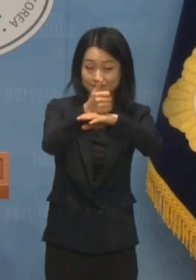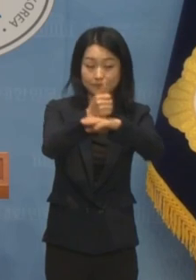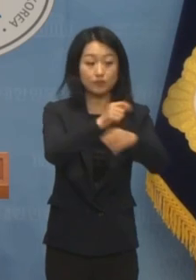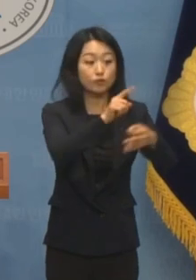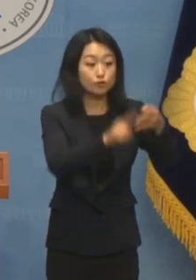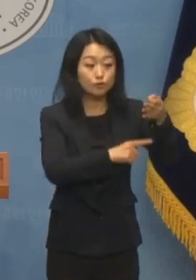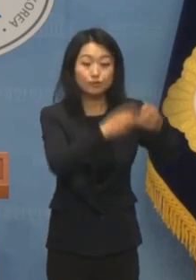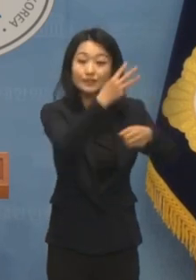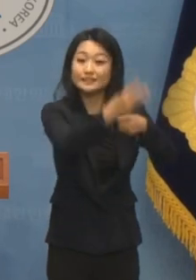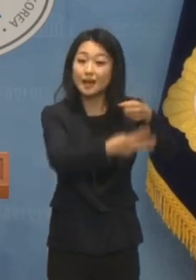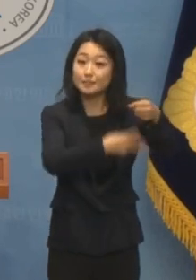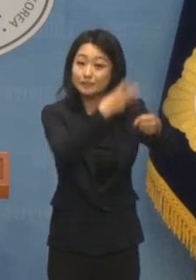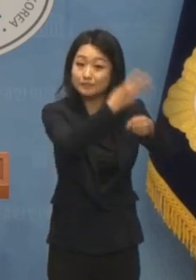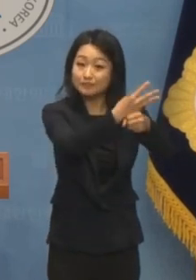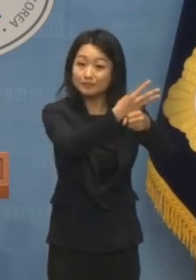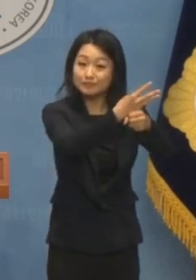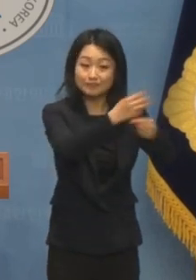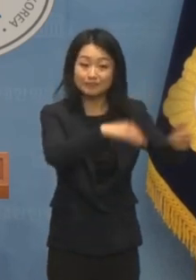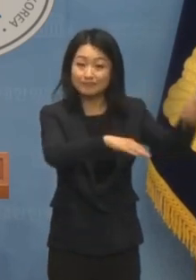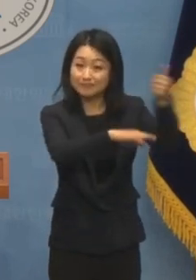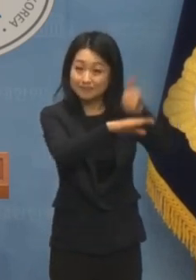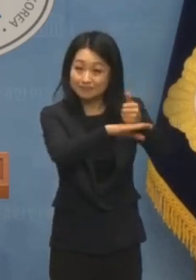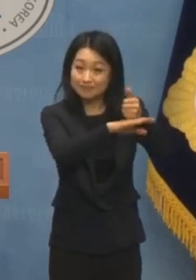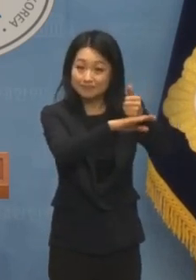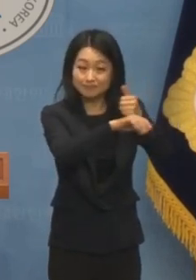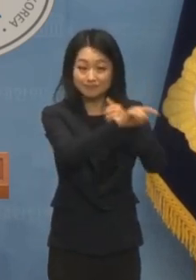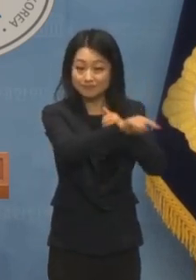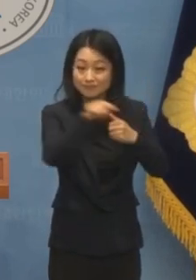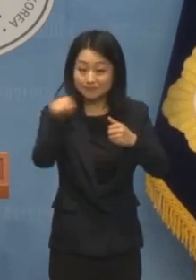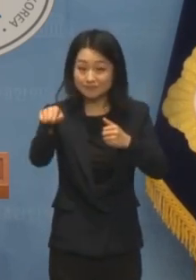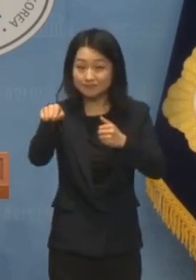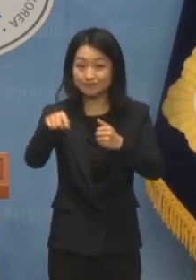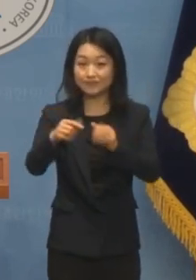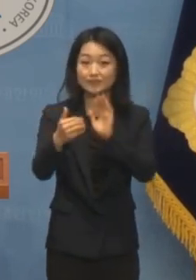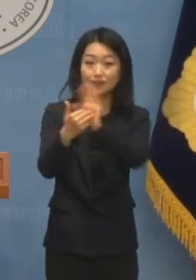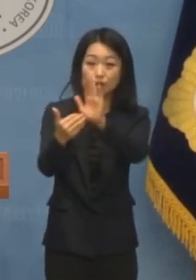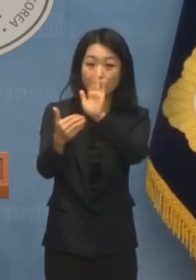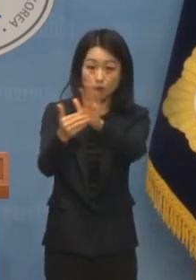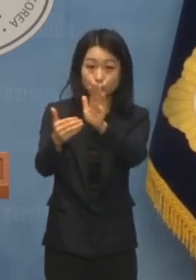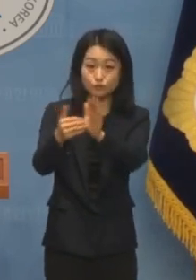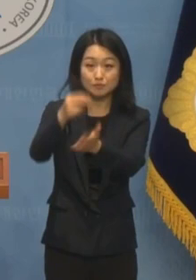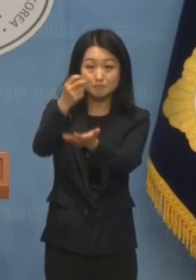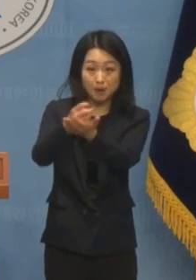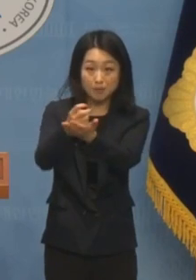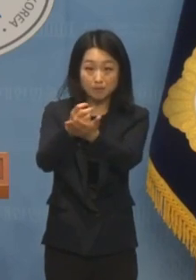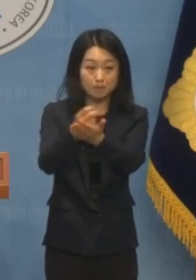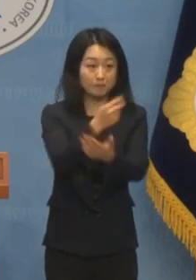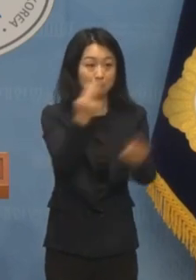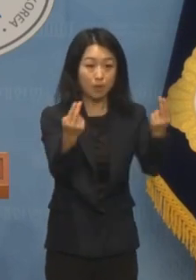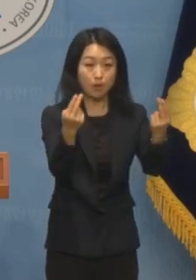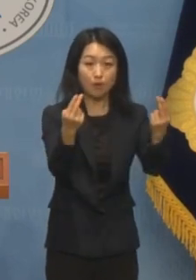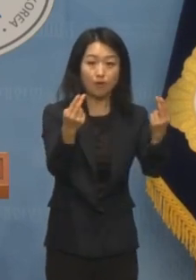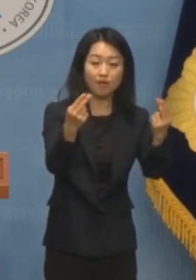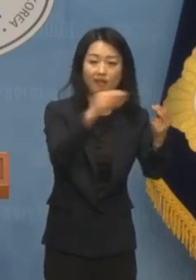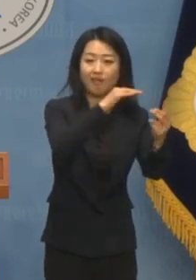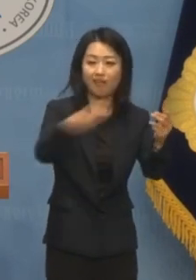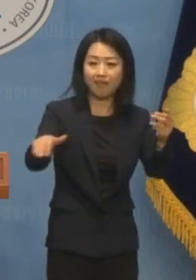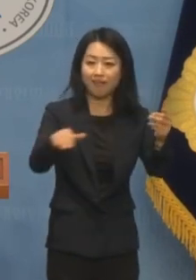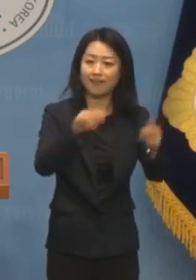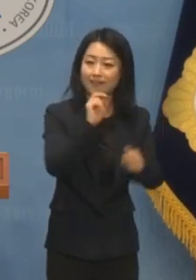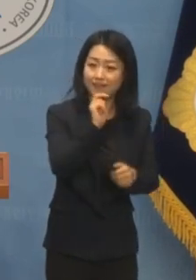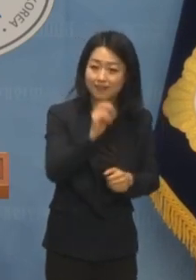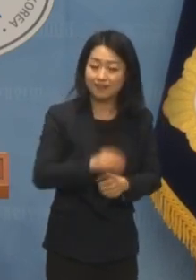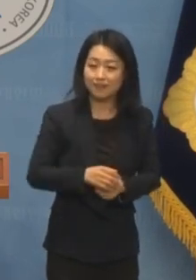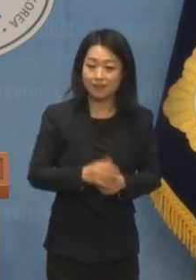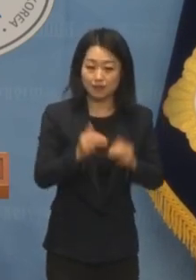3년도 되지 않는 집권 기간 동안 이승만의 기록을 깨는 겁니다. 윤 대통령도